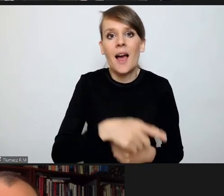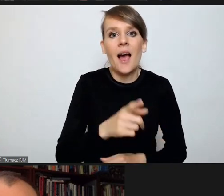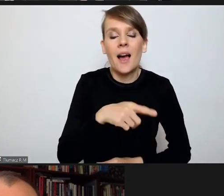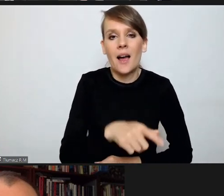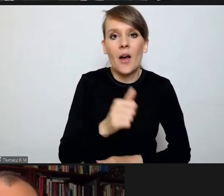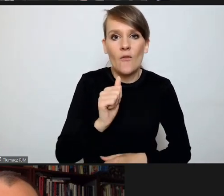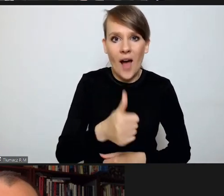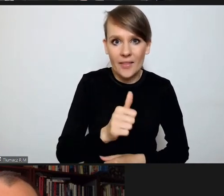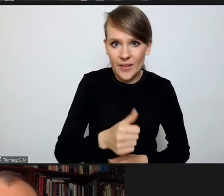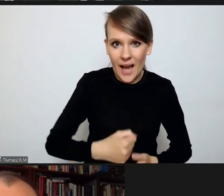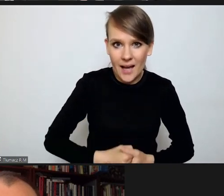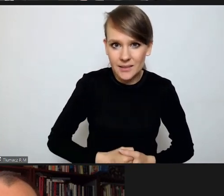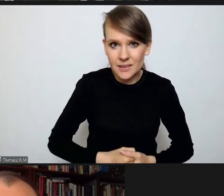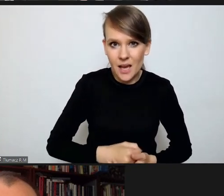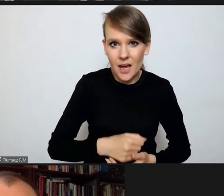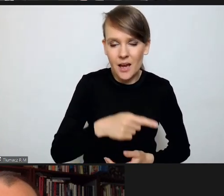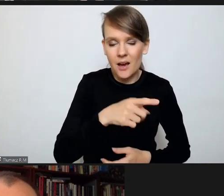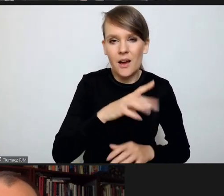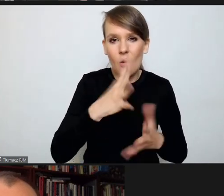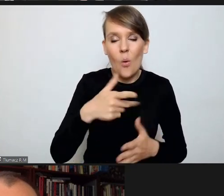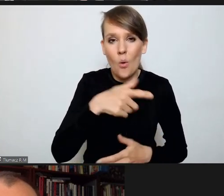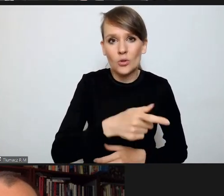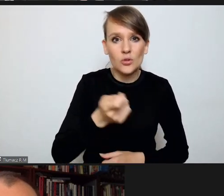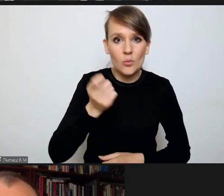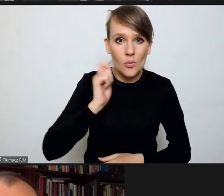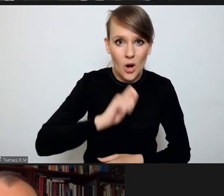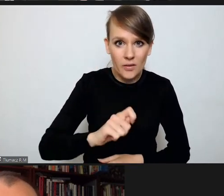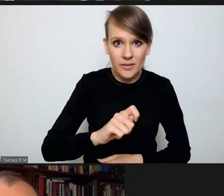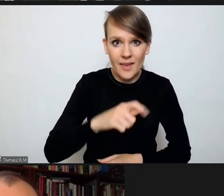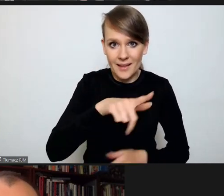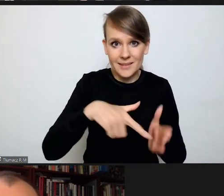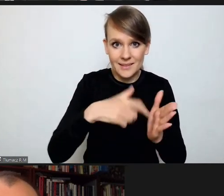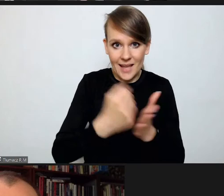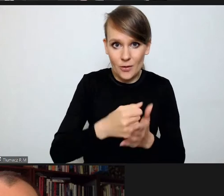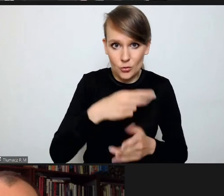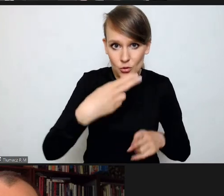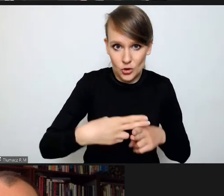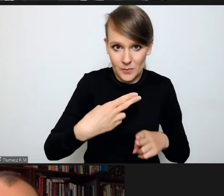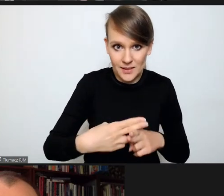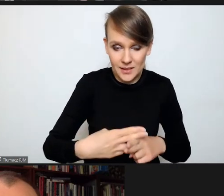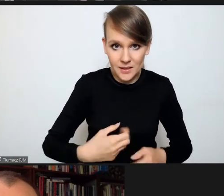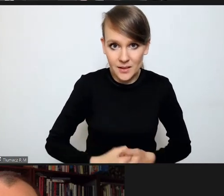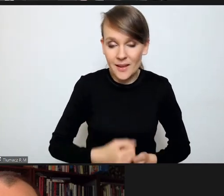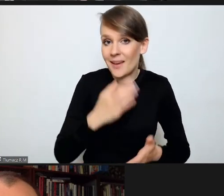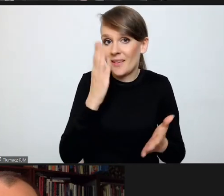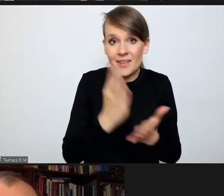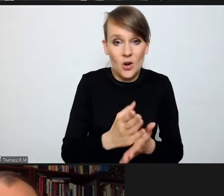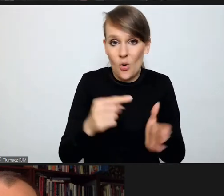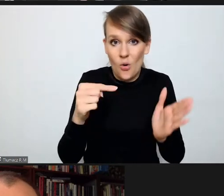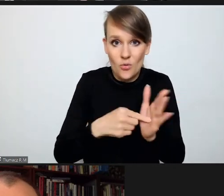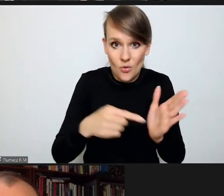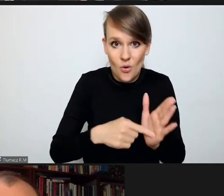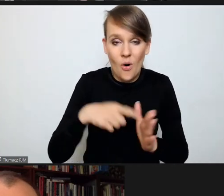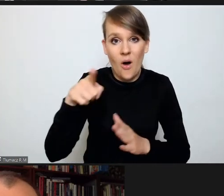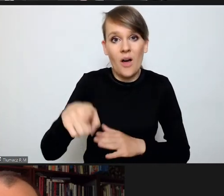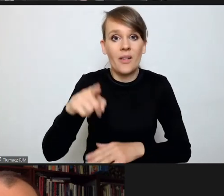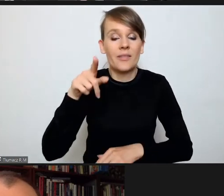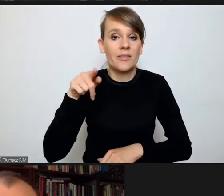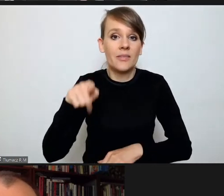jako zbrodni przewidzianej w statucie rzymskim. Bo tylko w tym zakresie Trybuna ma